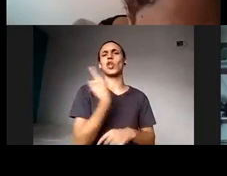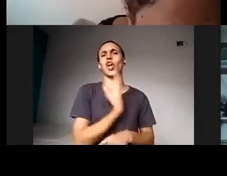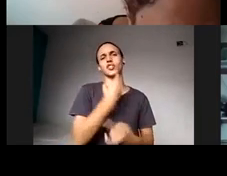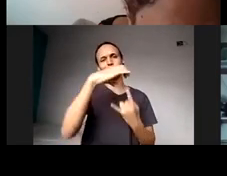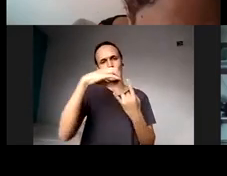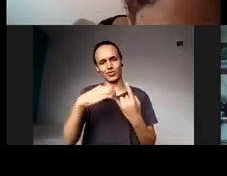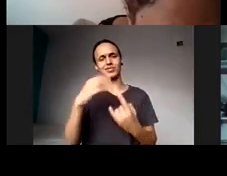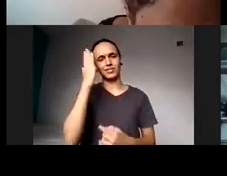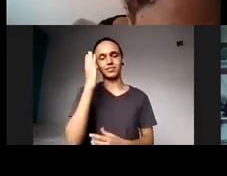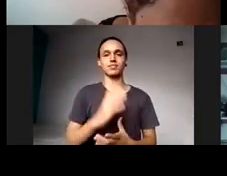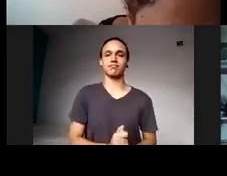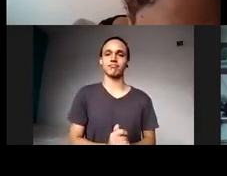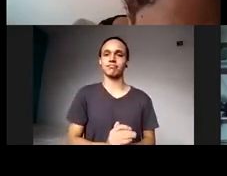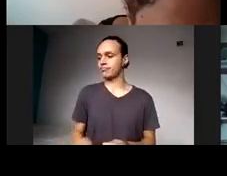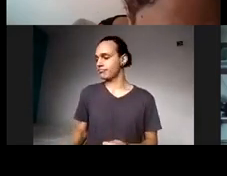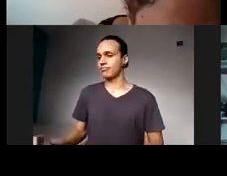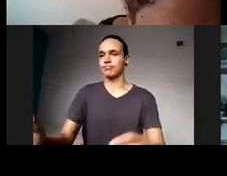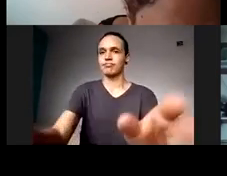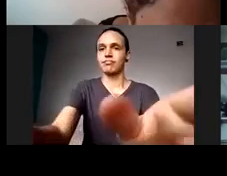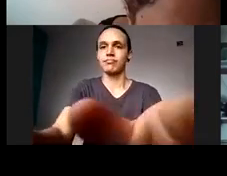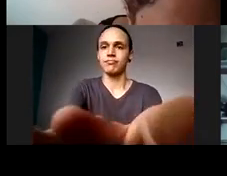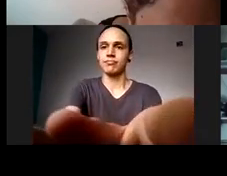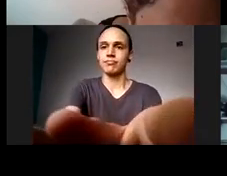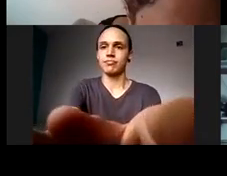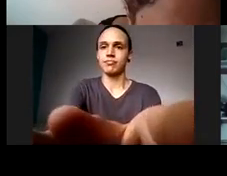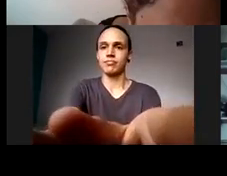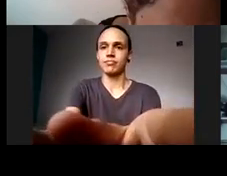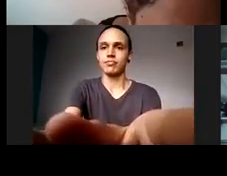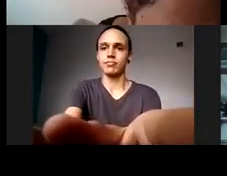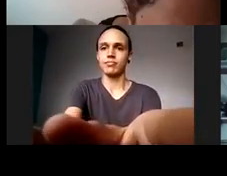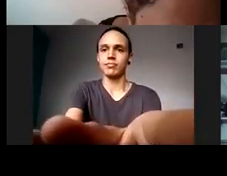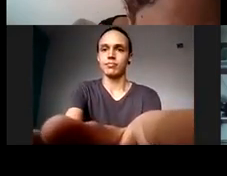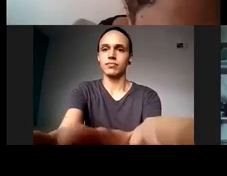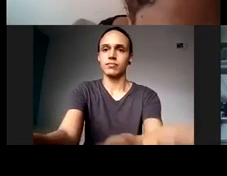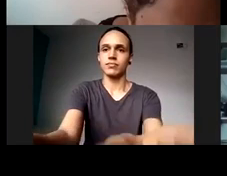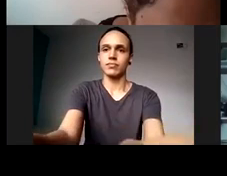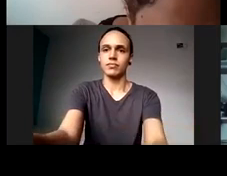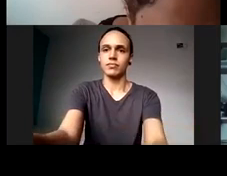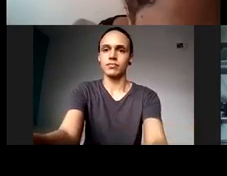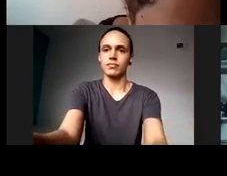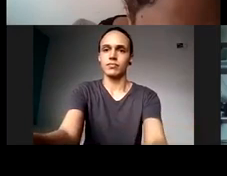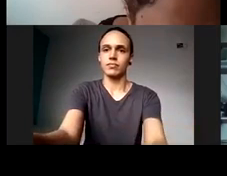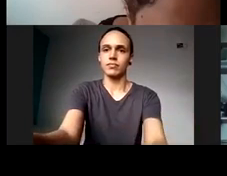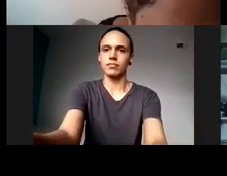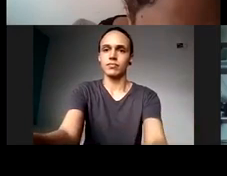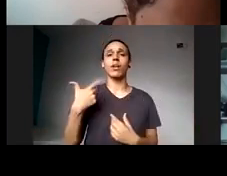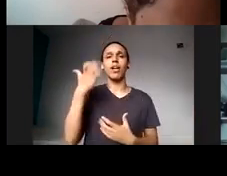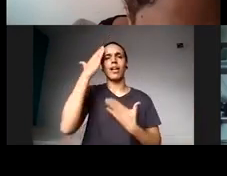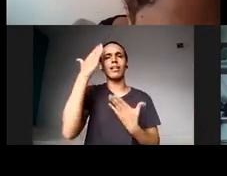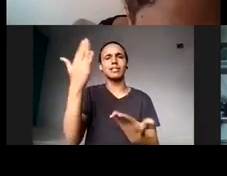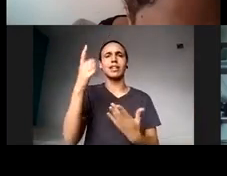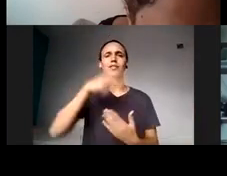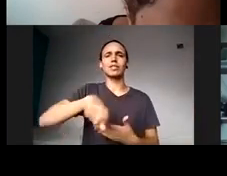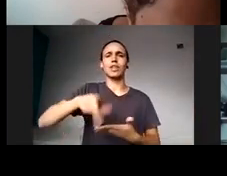Bom dia! Primeiro, quero agradecer o convite, é um prazer estar aqui com vocês, agradecer particularmente a